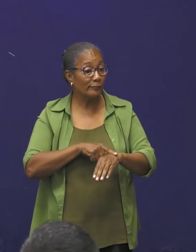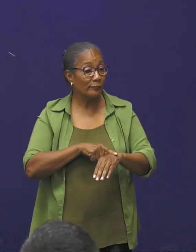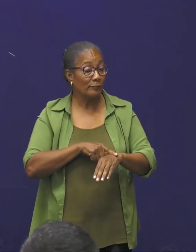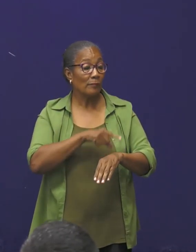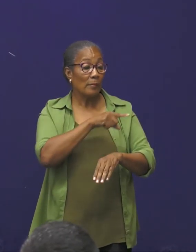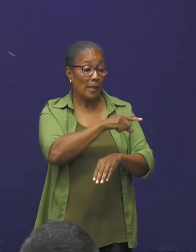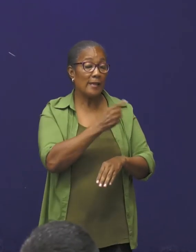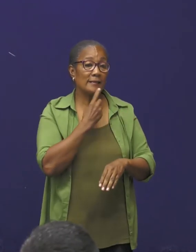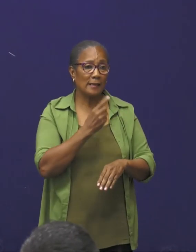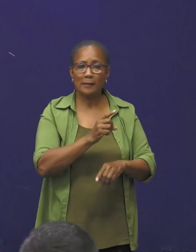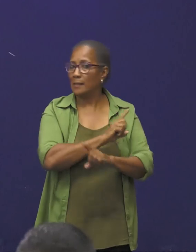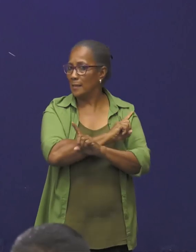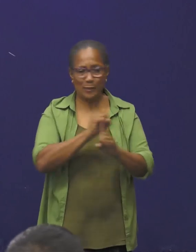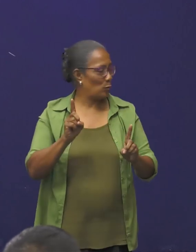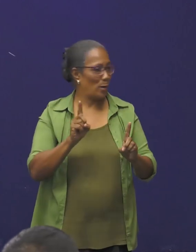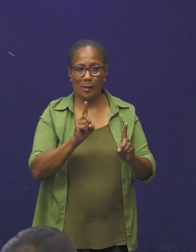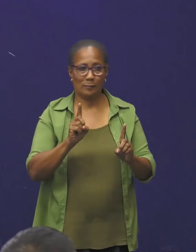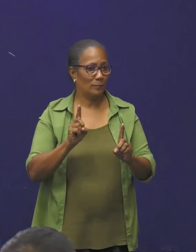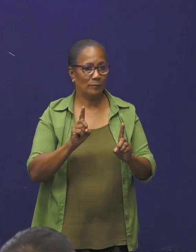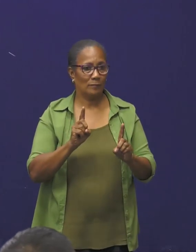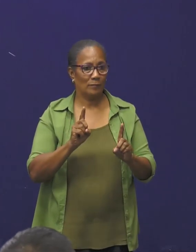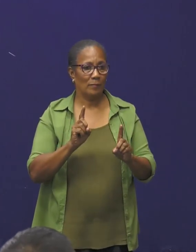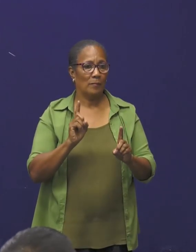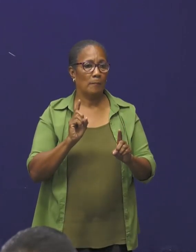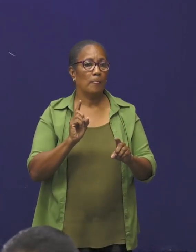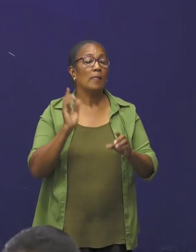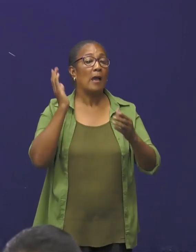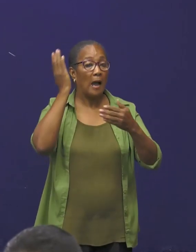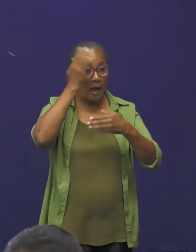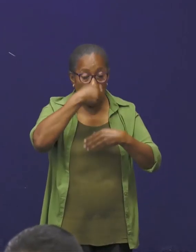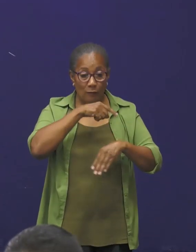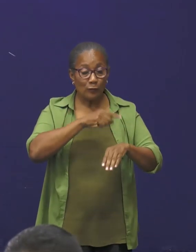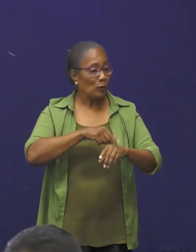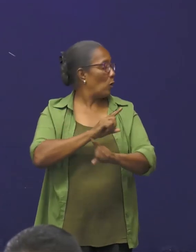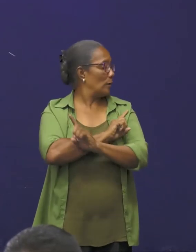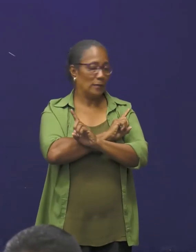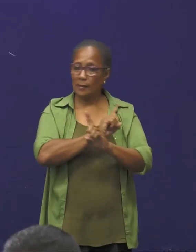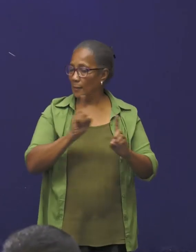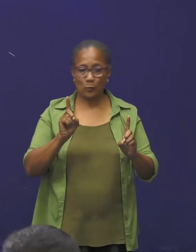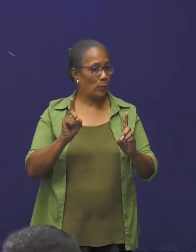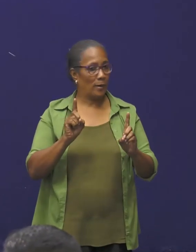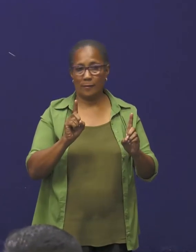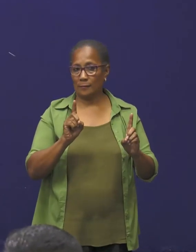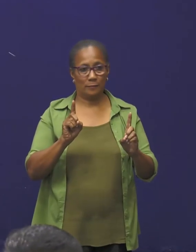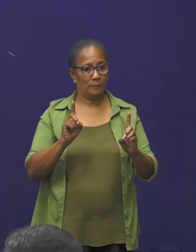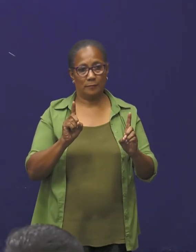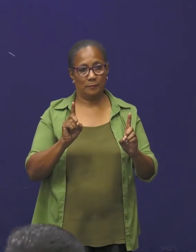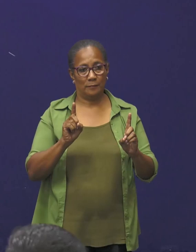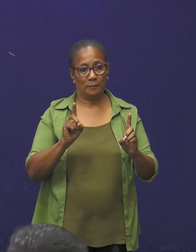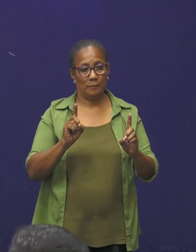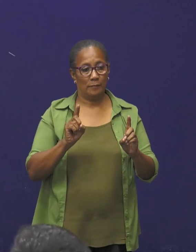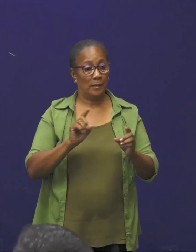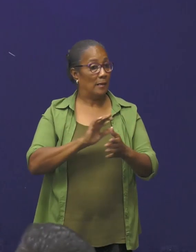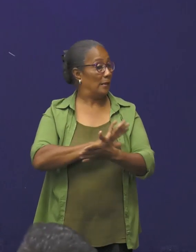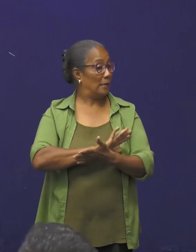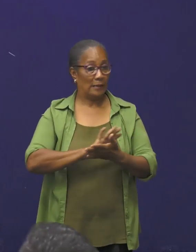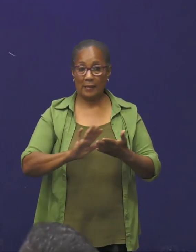Ik ga het ontkrachten, het is niet waar. En ik denk dat de directeur, het straks zelfs ook weer zal ontkrachten, maar